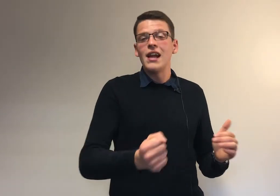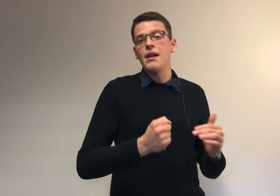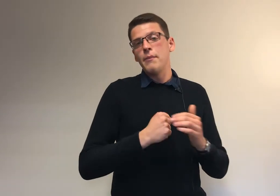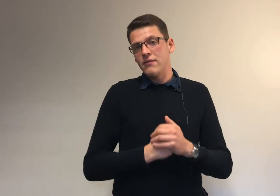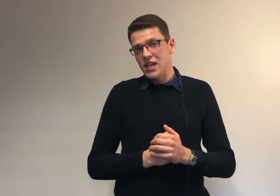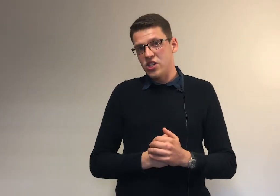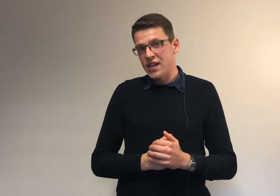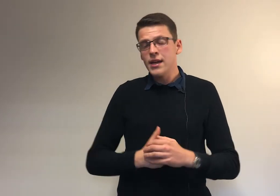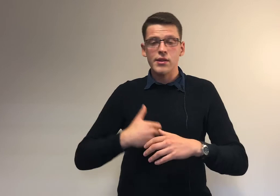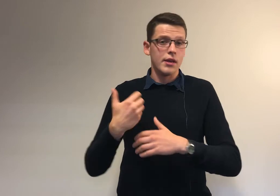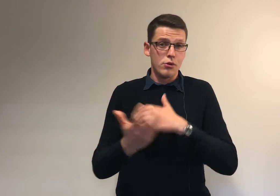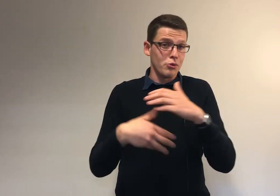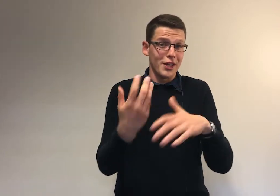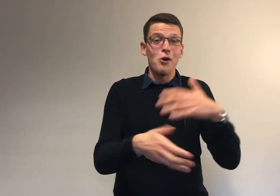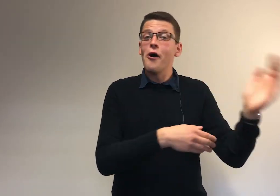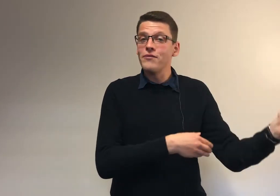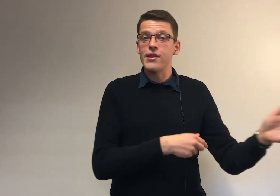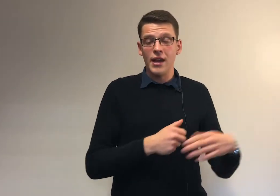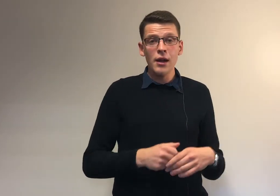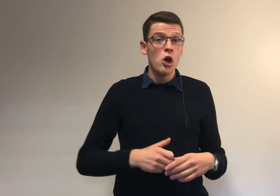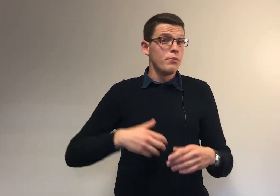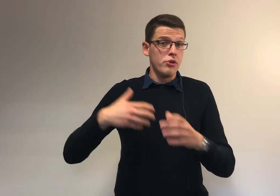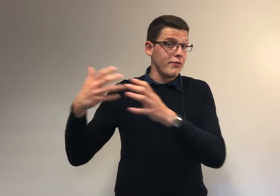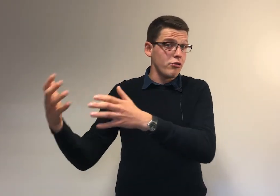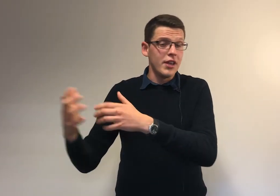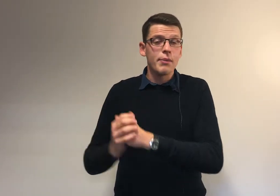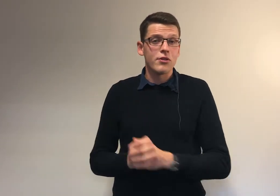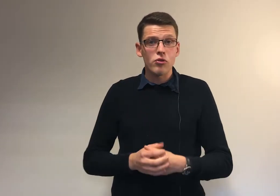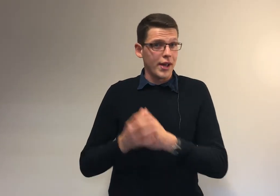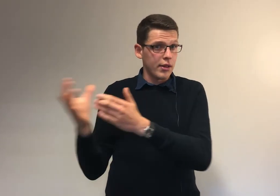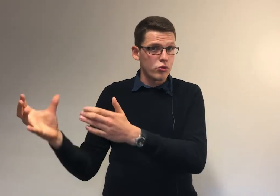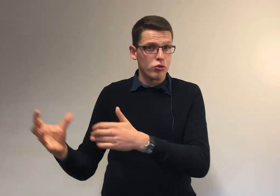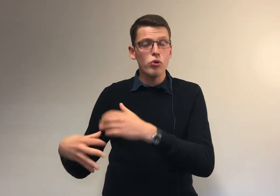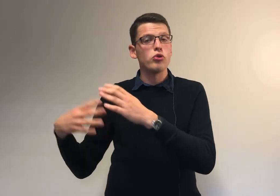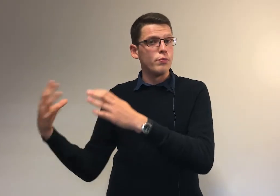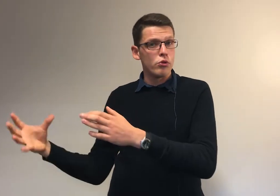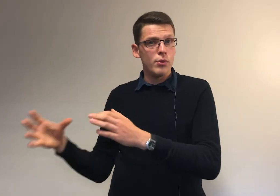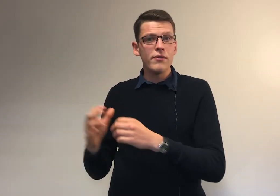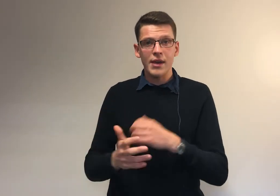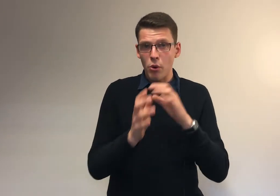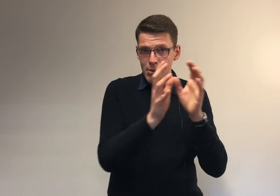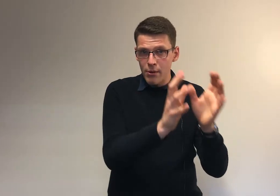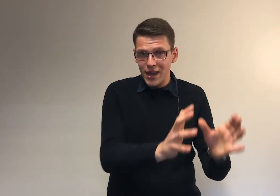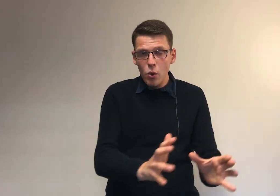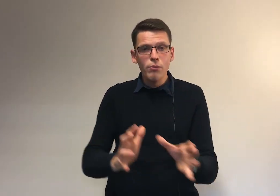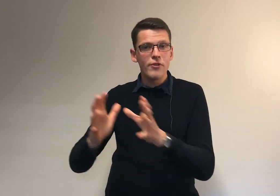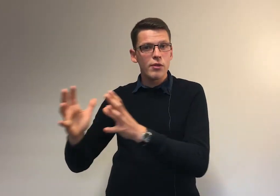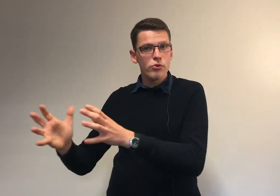privilégié, c'est le canal officiel, puis la faculté est présente sur les réseaux sociaux que tu peux suivre. Il y a probablement des groupes Facebook